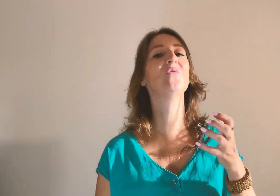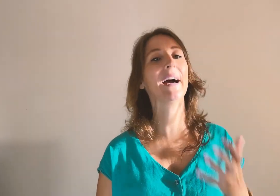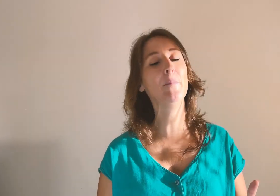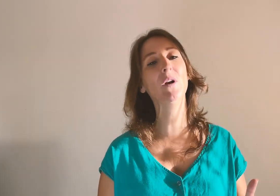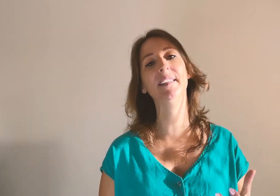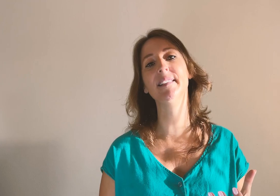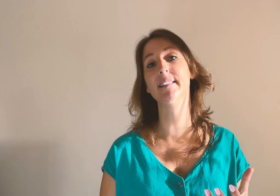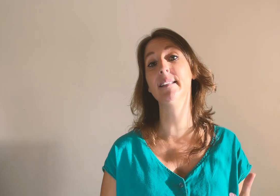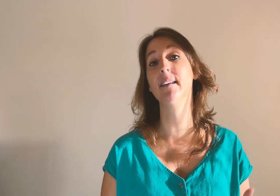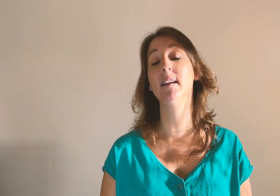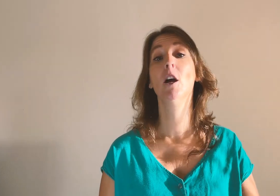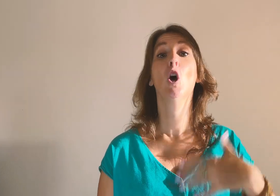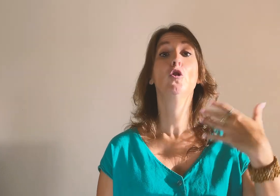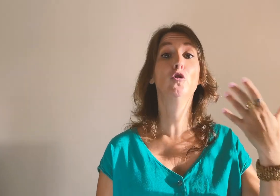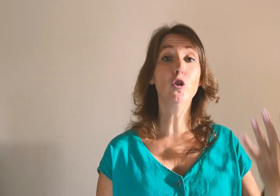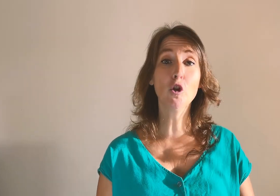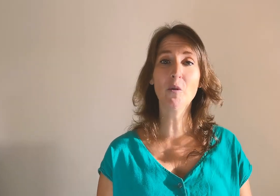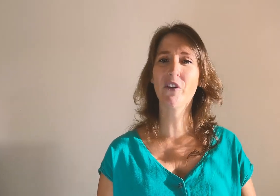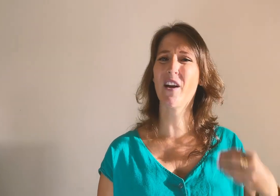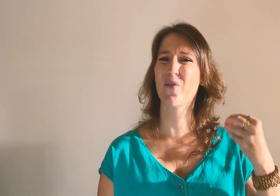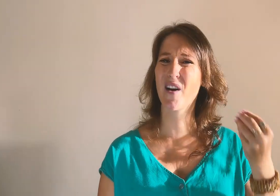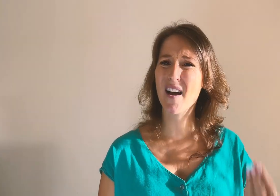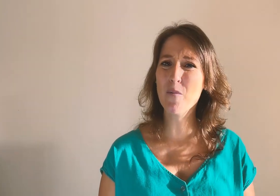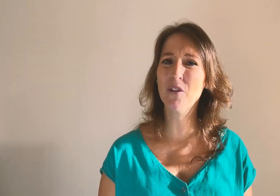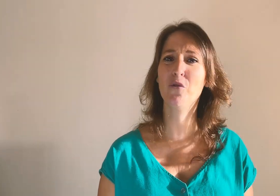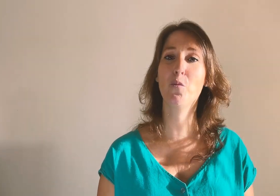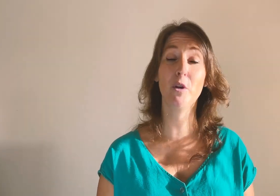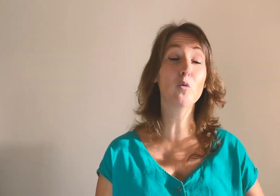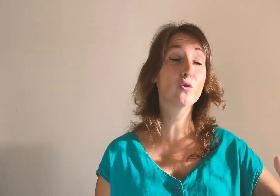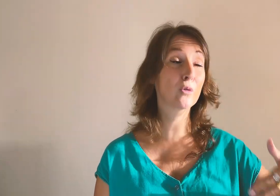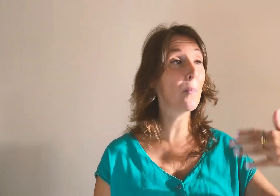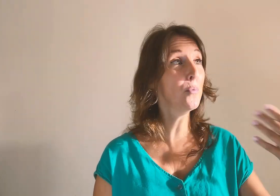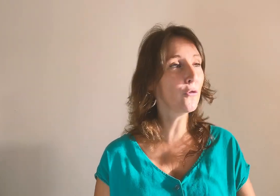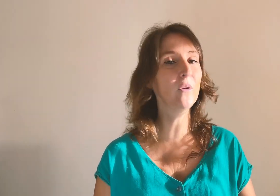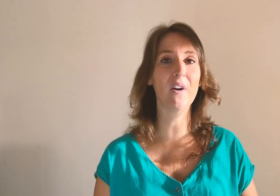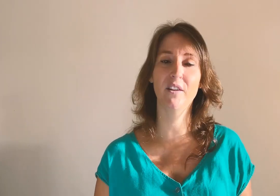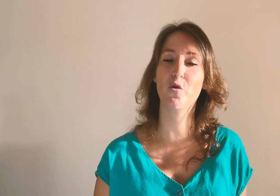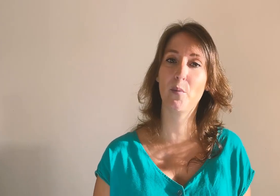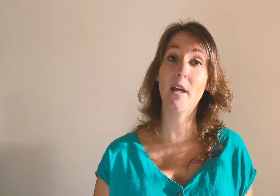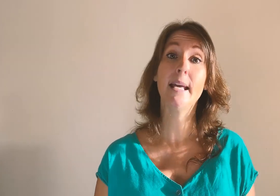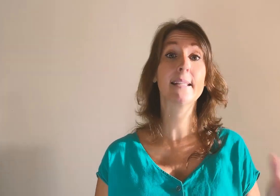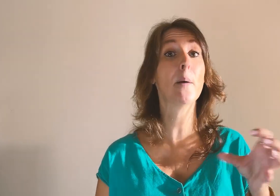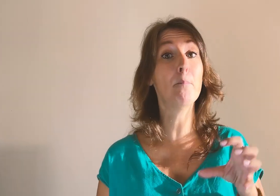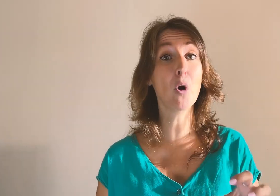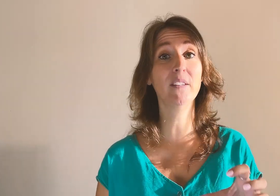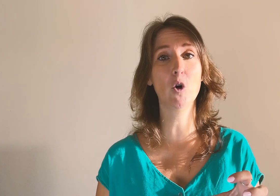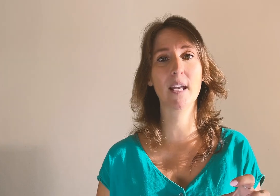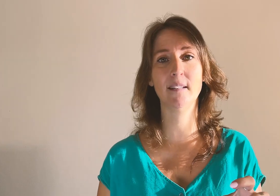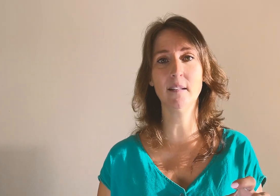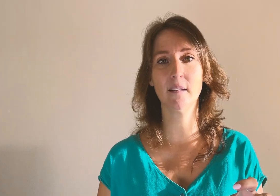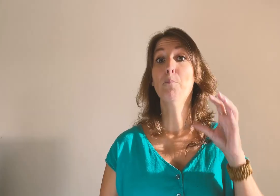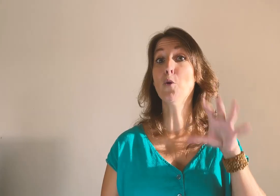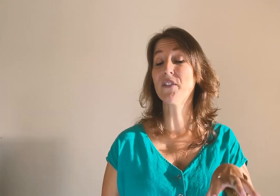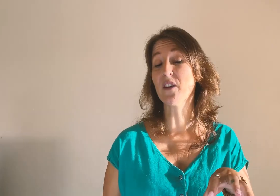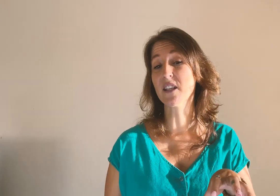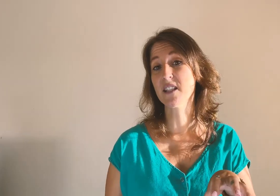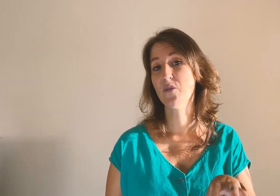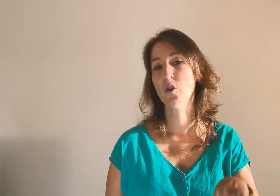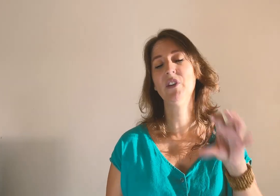vraiment la nécessité de commencer à vraiment développer ou en tout cas poursuivre à développer sa portée organique pour servir ses ventes